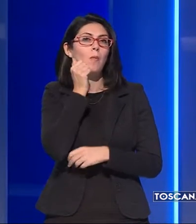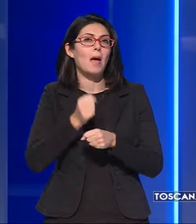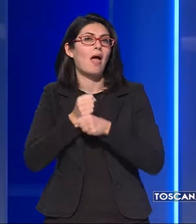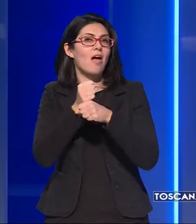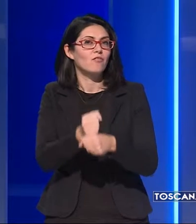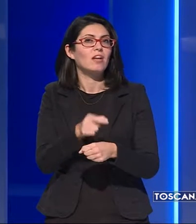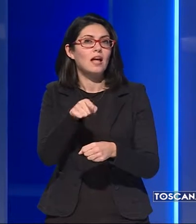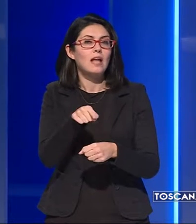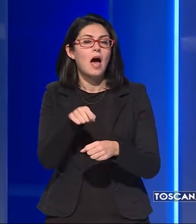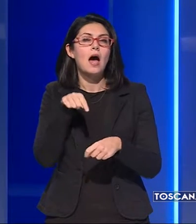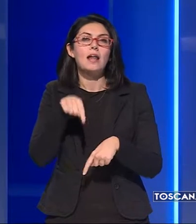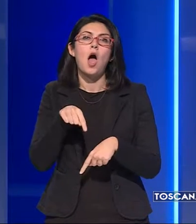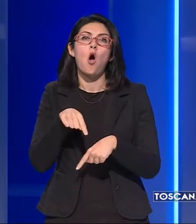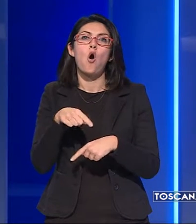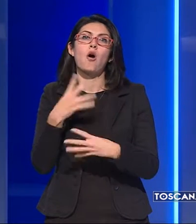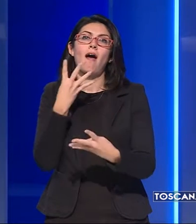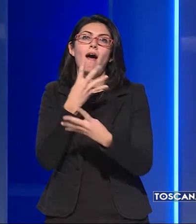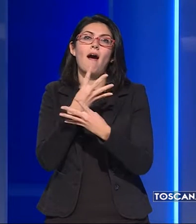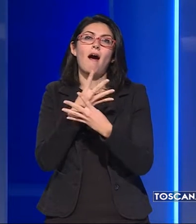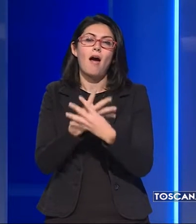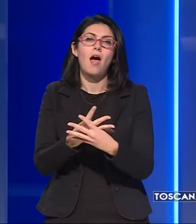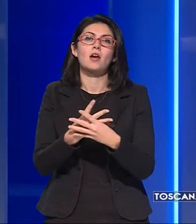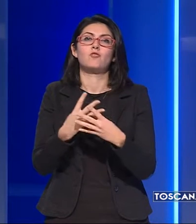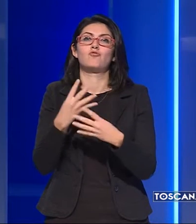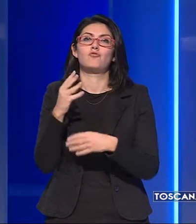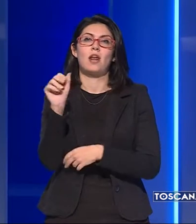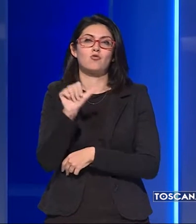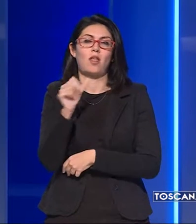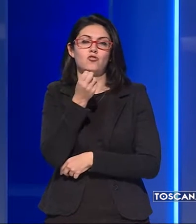che si trova nel carcere fiorentino di Sollicciano.